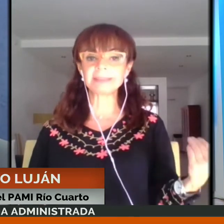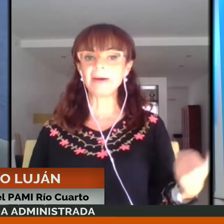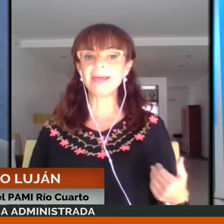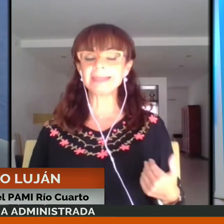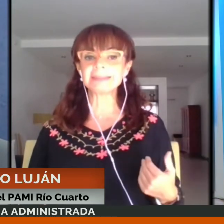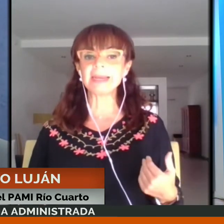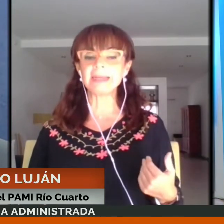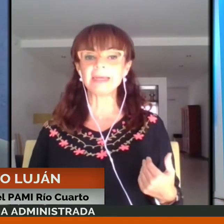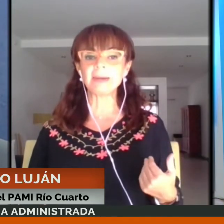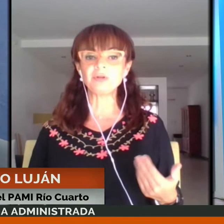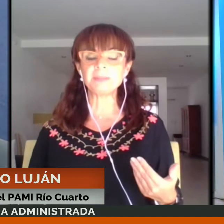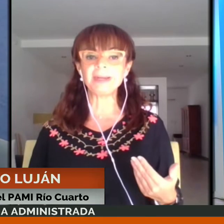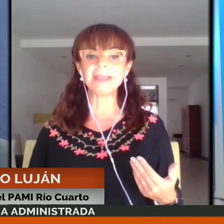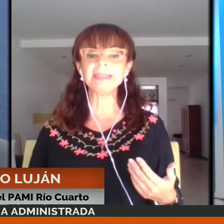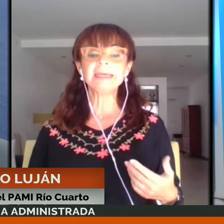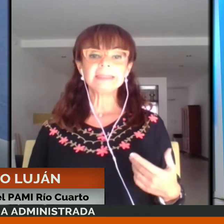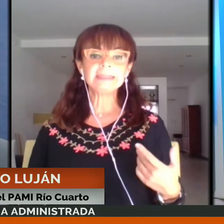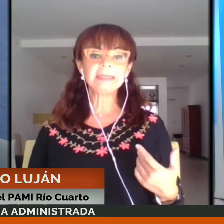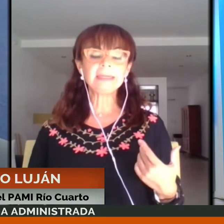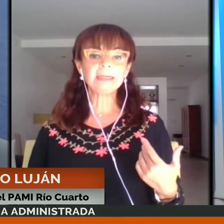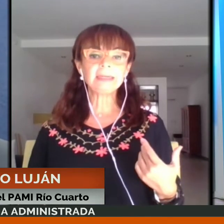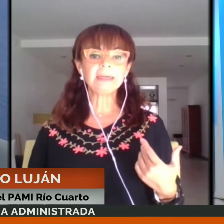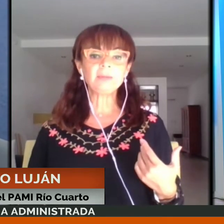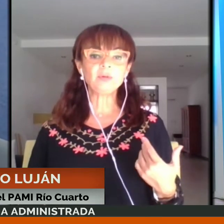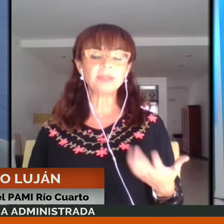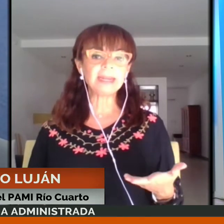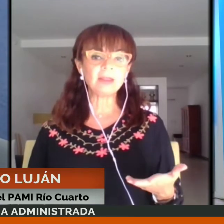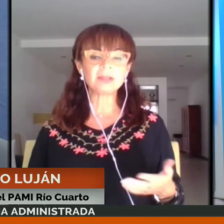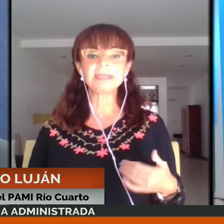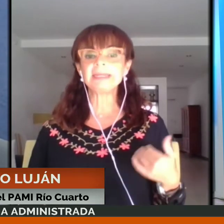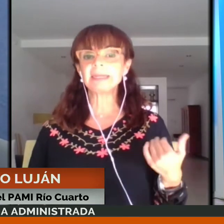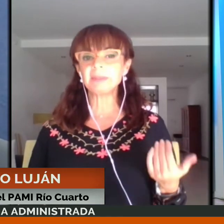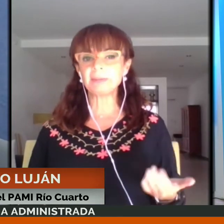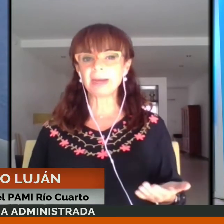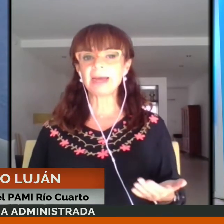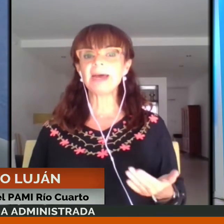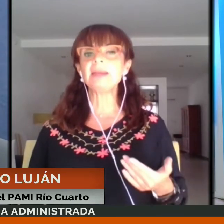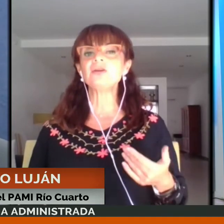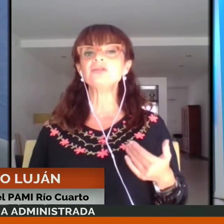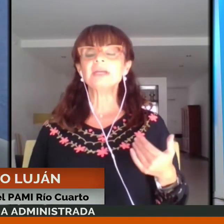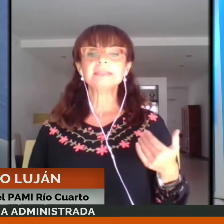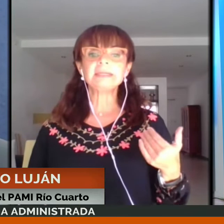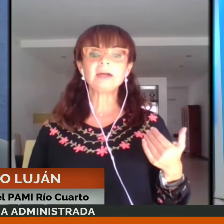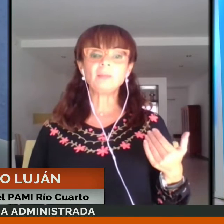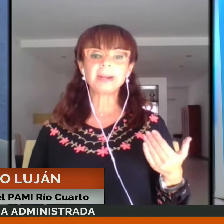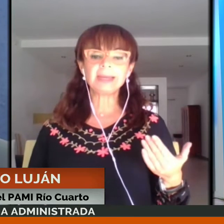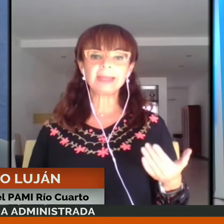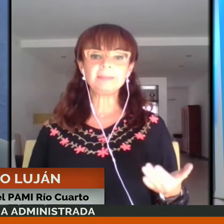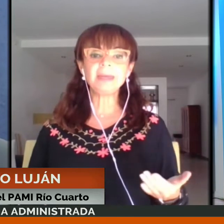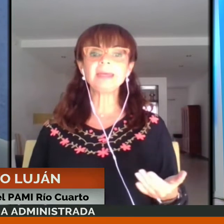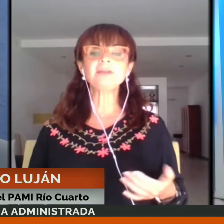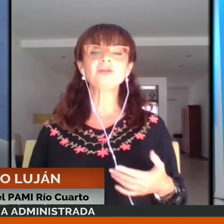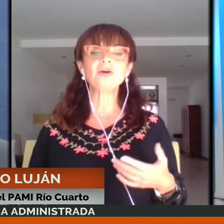este programa que se acaba de lanzar en la municipalidad de voluntariado? ¿Qué serían trámites bancarios? ¿Sería